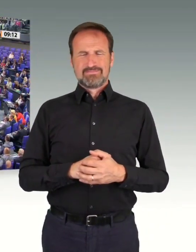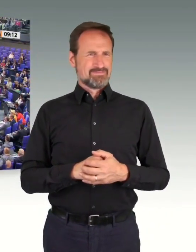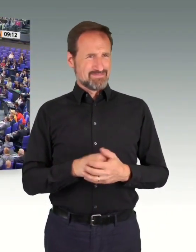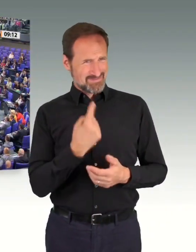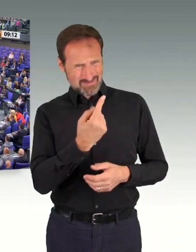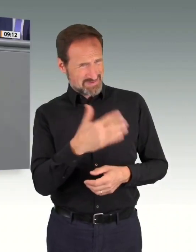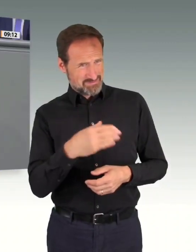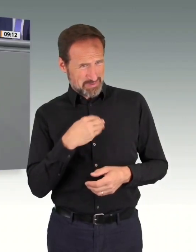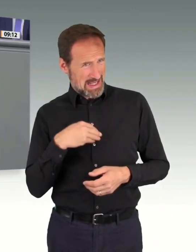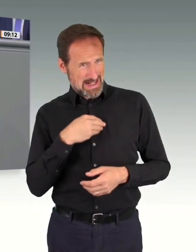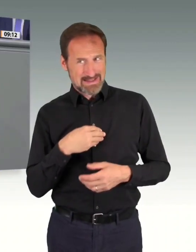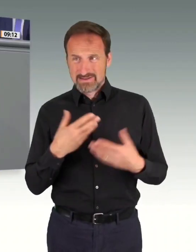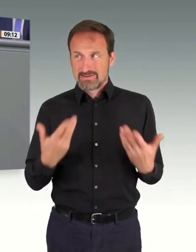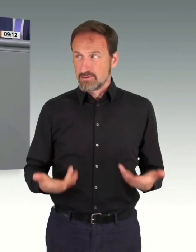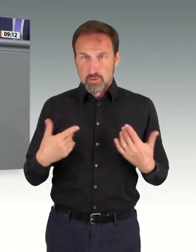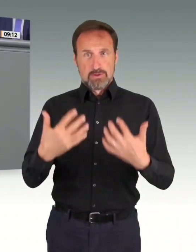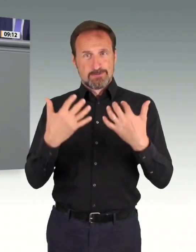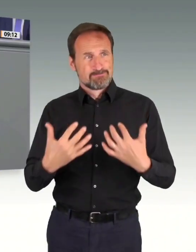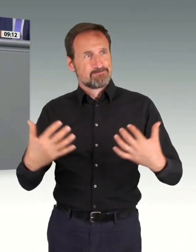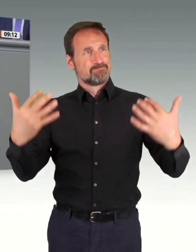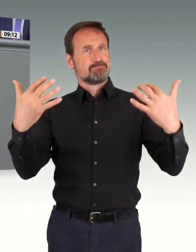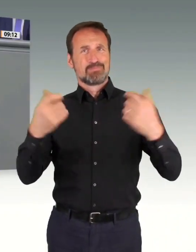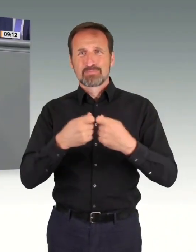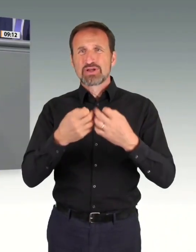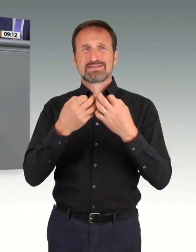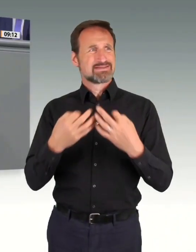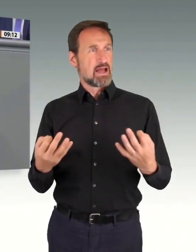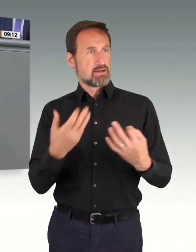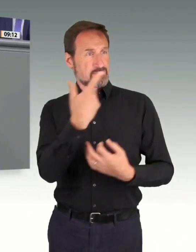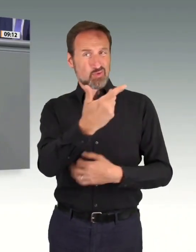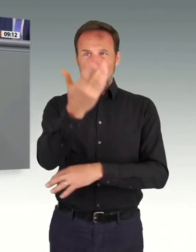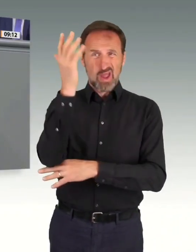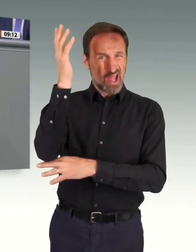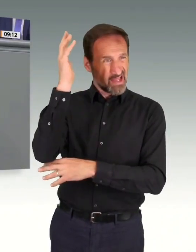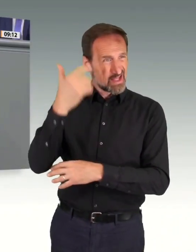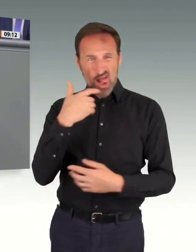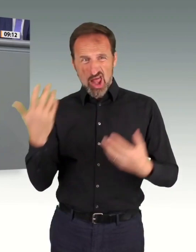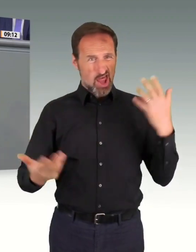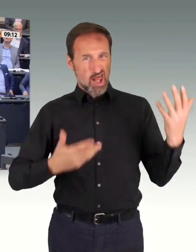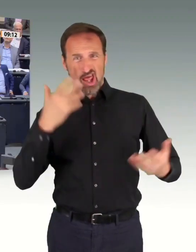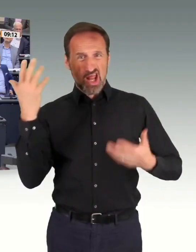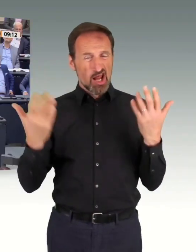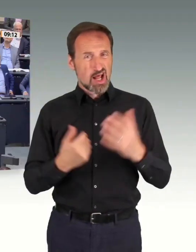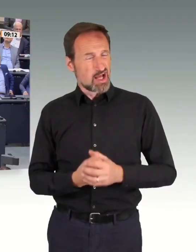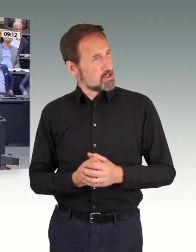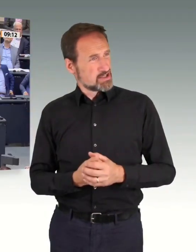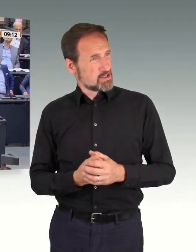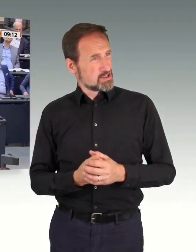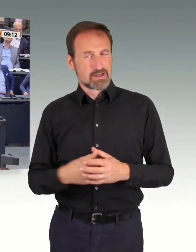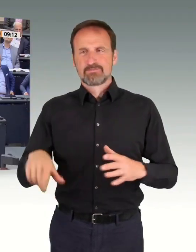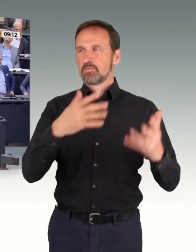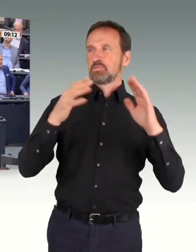eine solche Rede zu halten und uns vorzuwerfen, und uns vorzuwerfen, wir